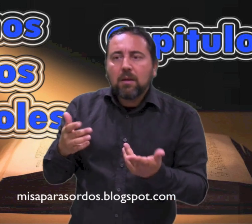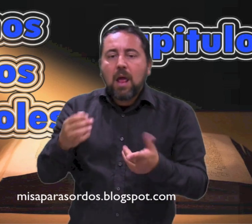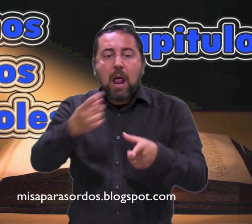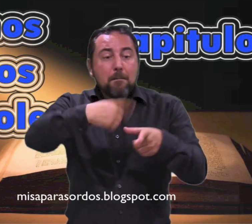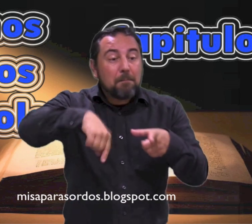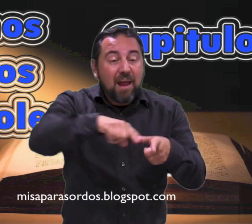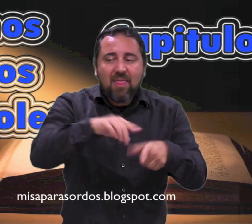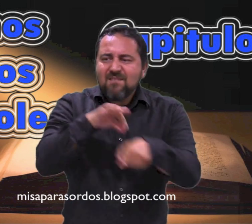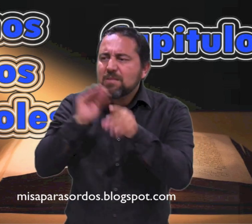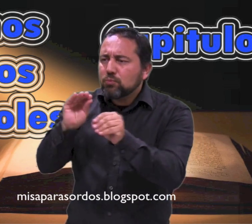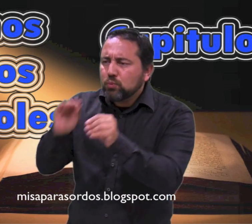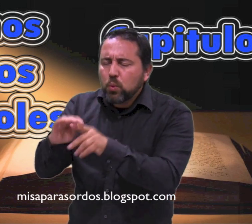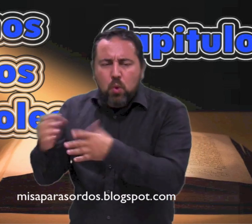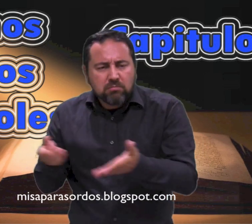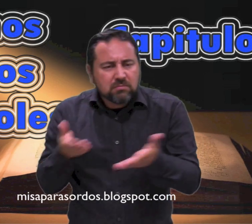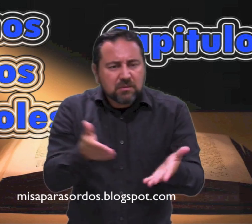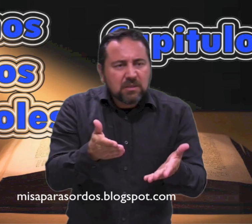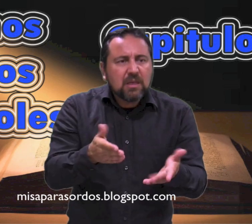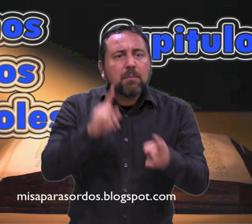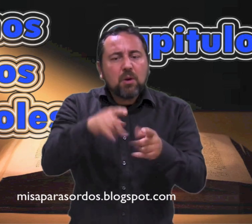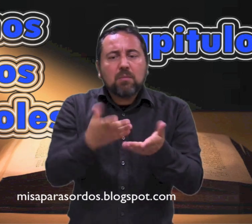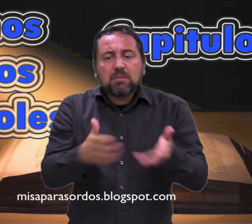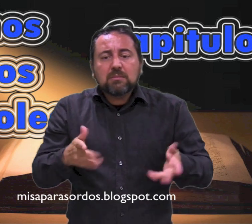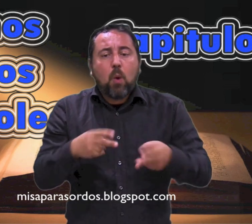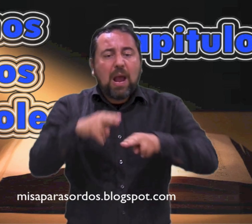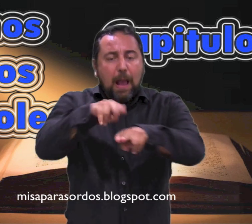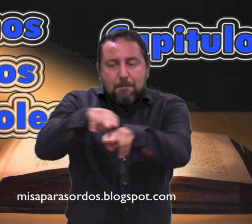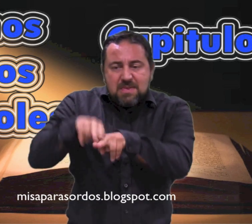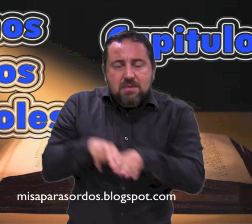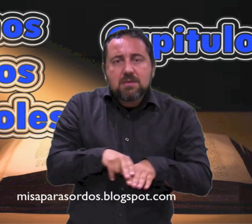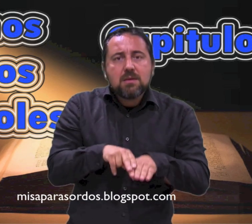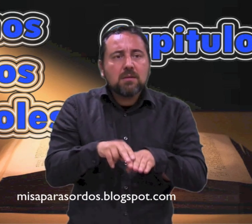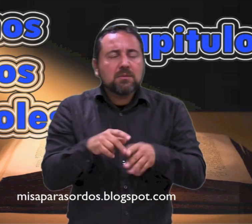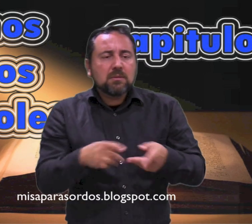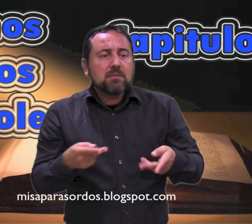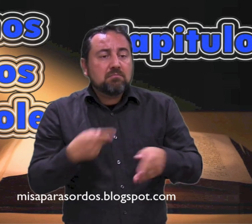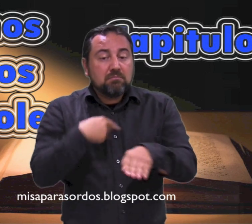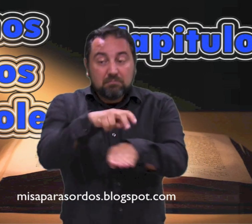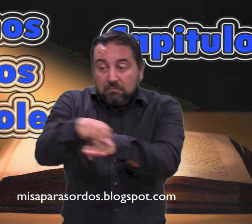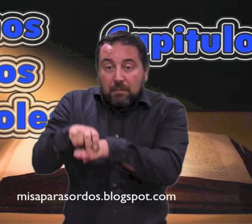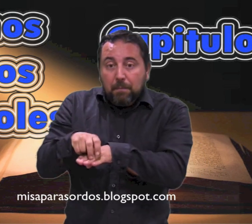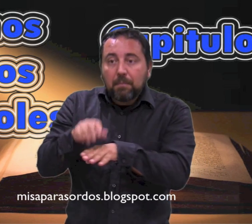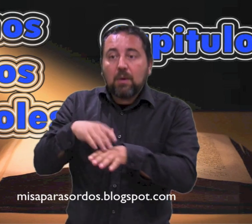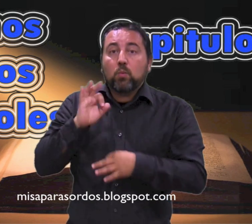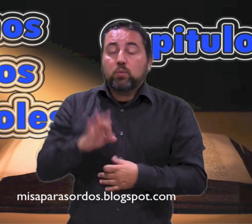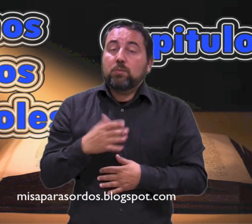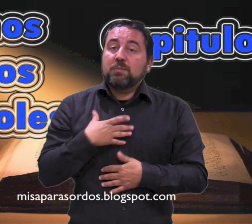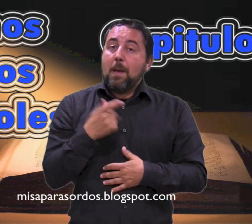La gente sacaba a los enfermos a las plazas y los ponía en catres y